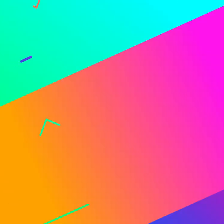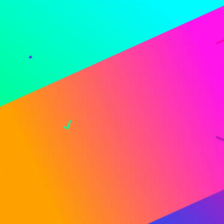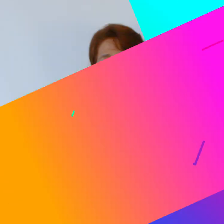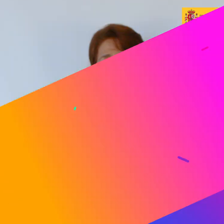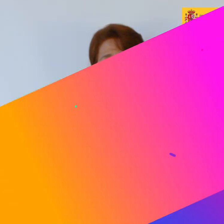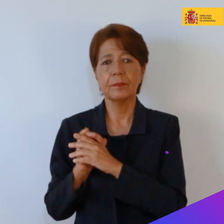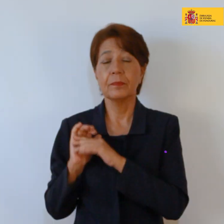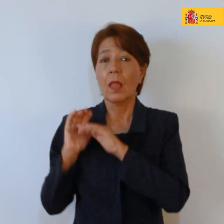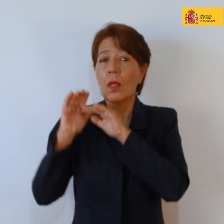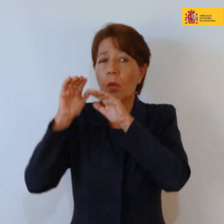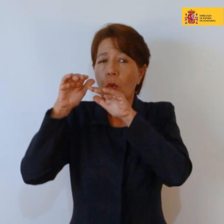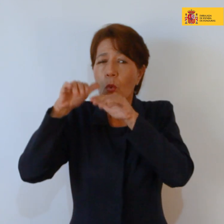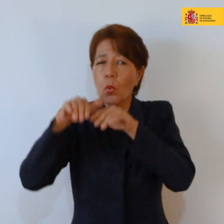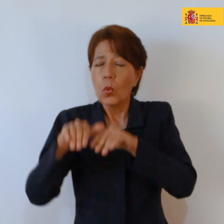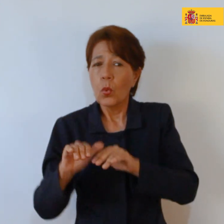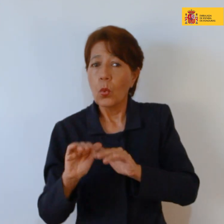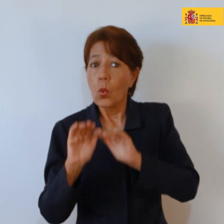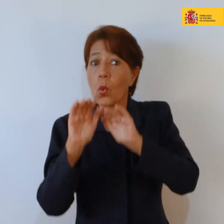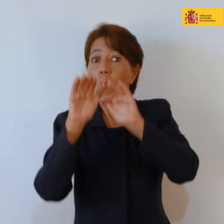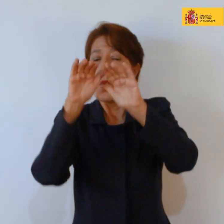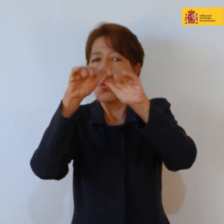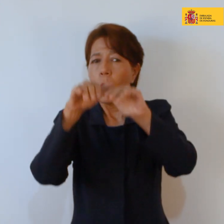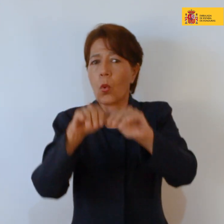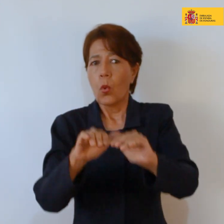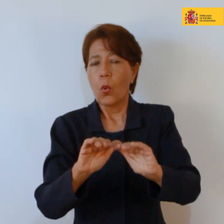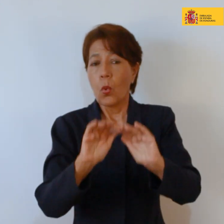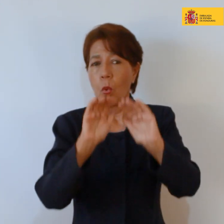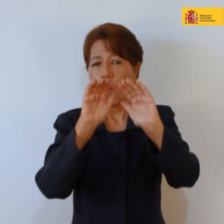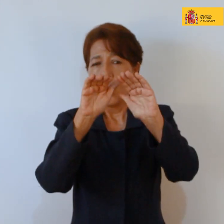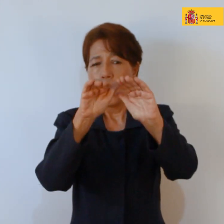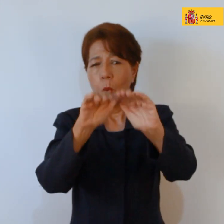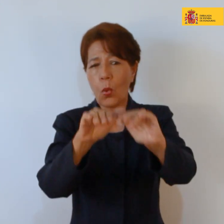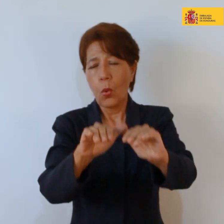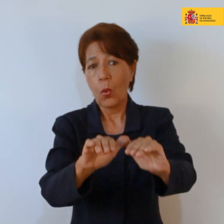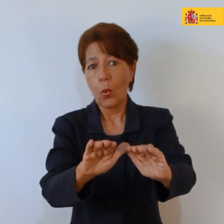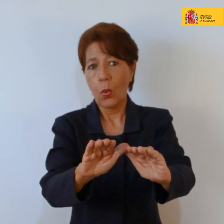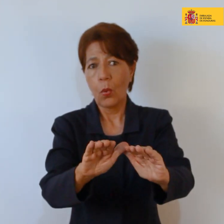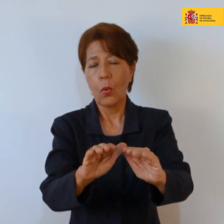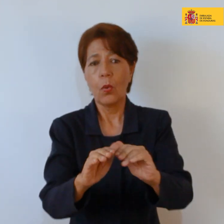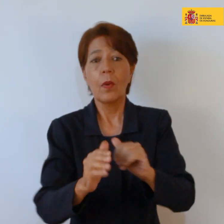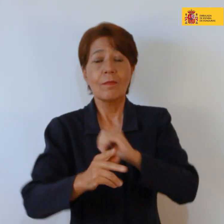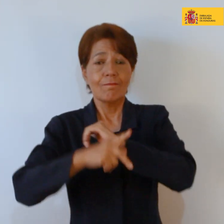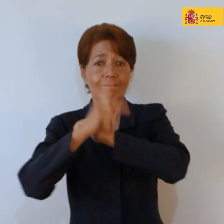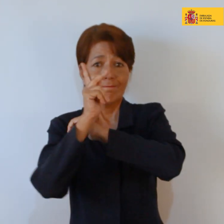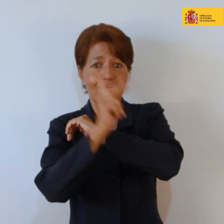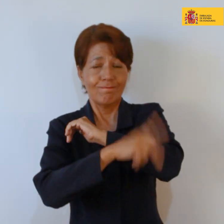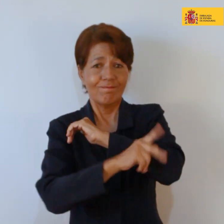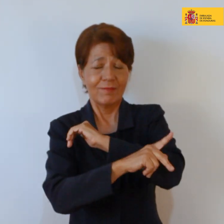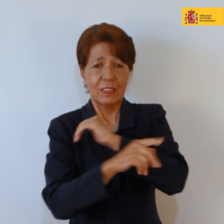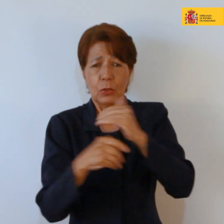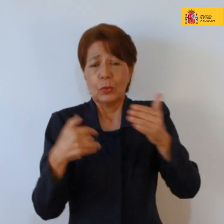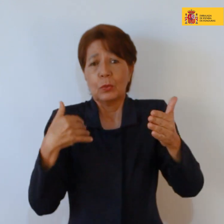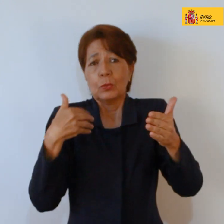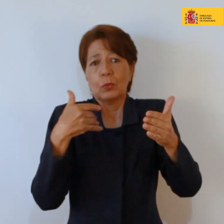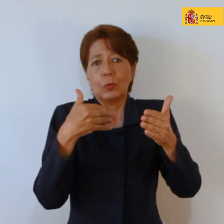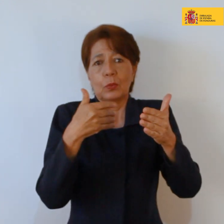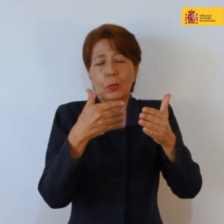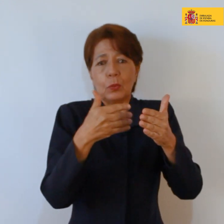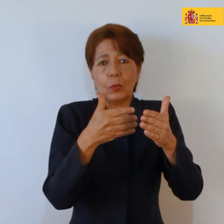El mar ha abierto la boca y se traga poco a poco las orillas, una playa cada vez más estrecha, tantas